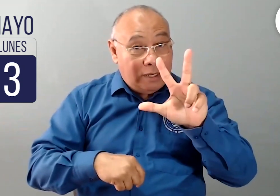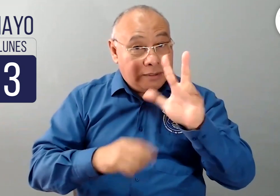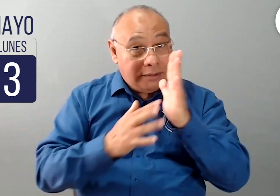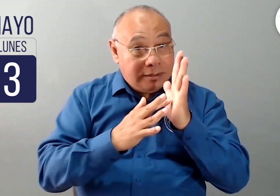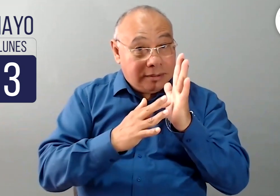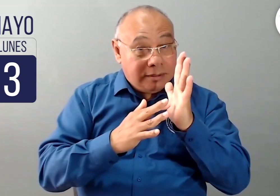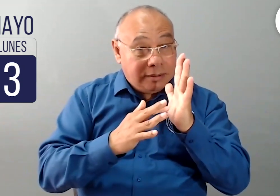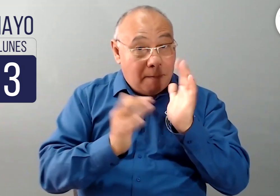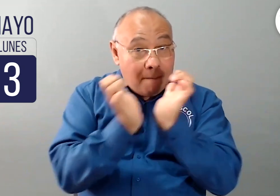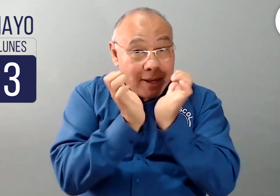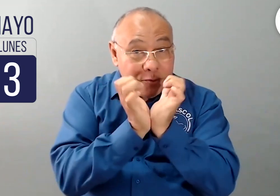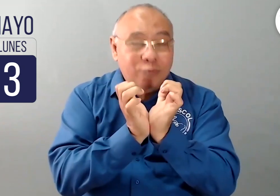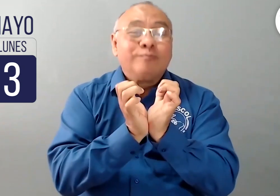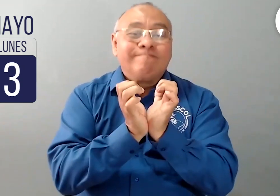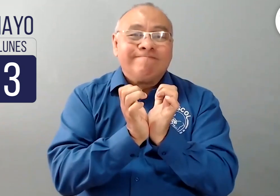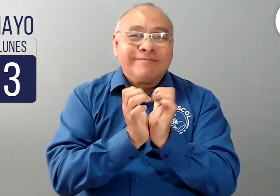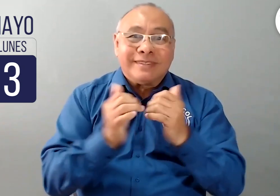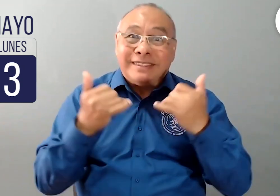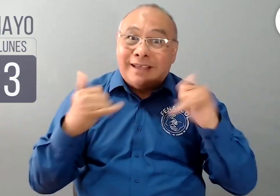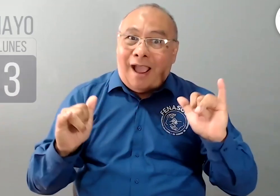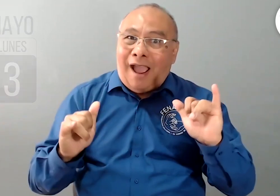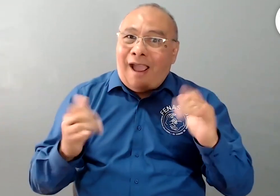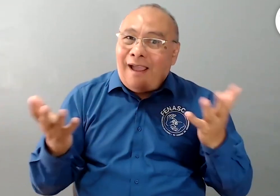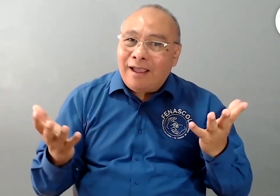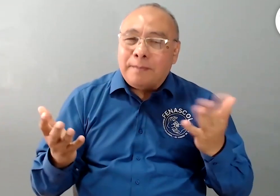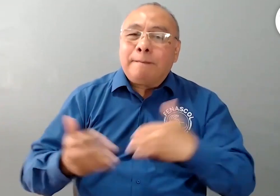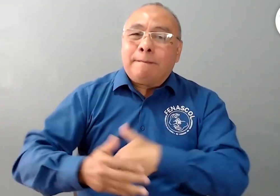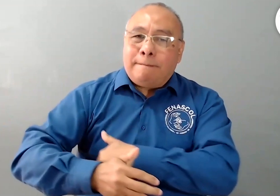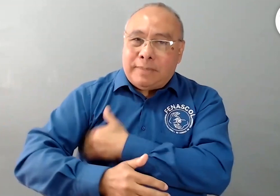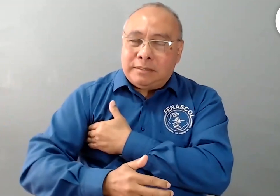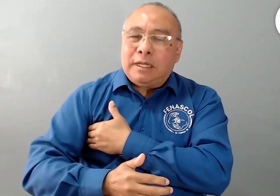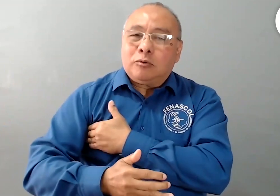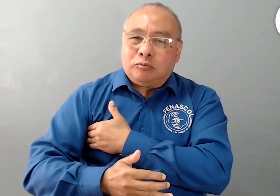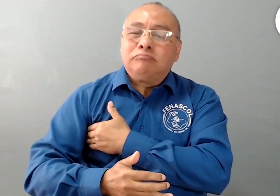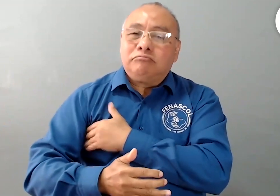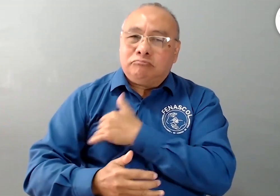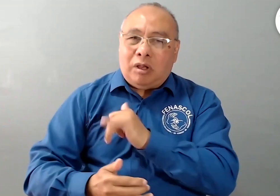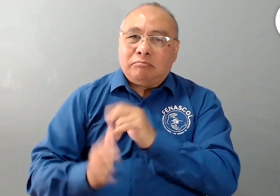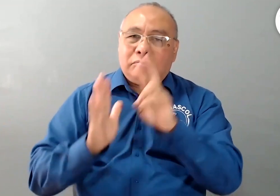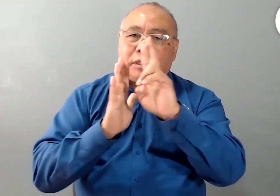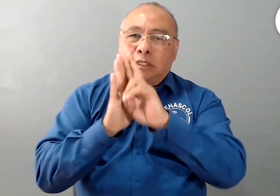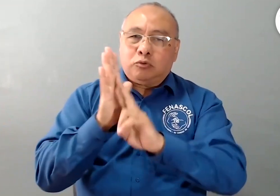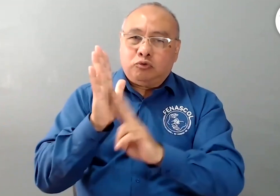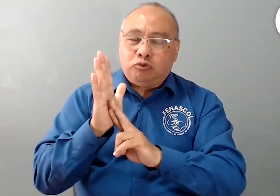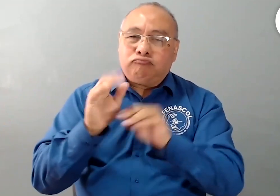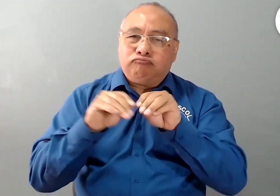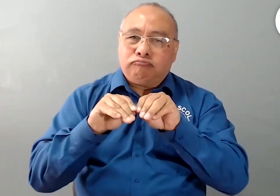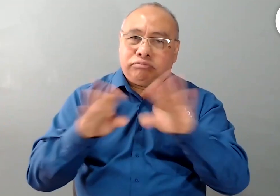Ministerio TIC? Pues bien, hoy 3 de mayo ya Ministerio ha hecho pública la